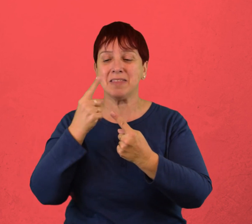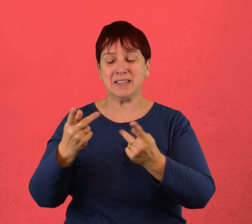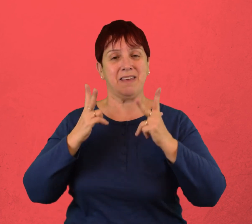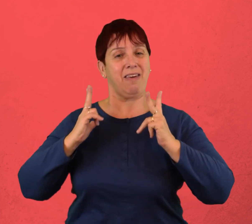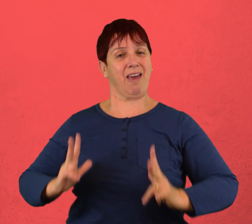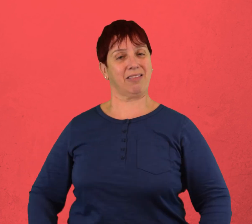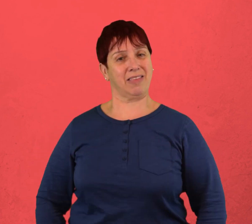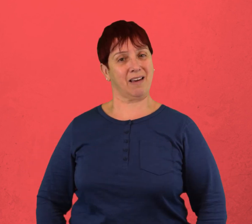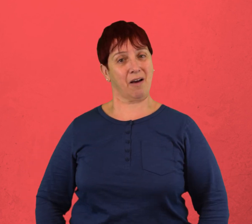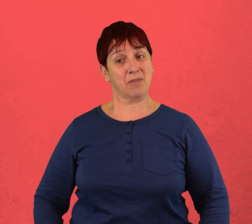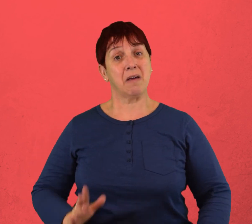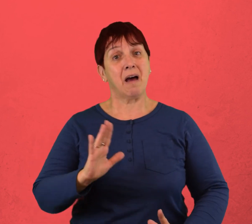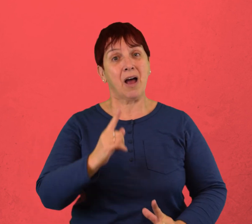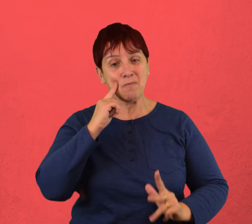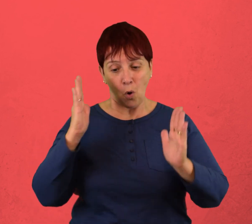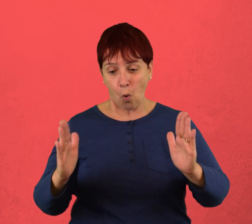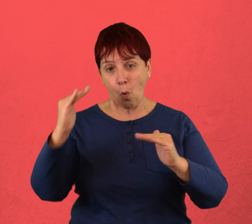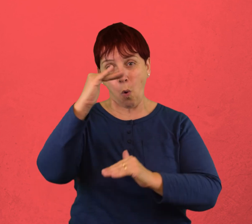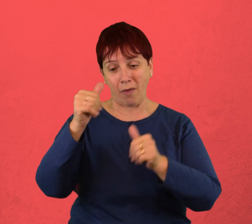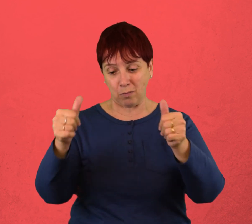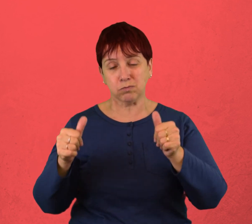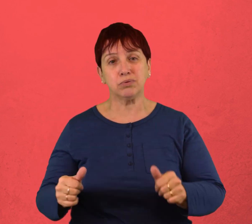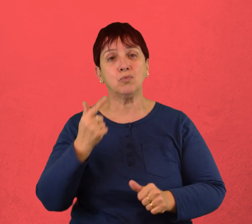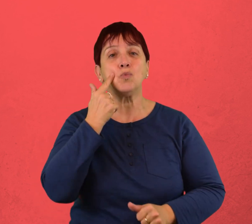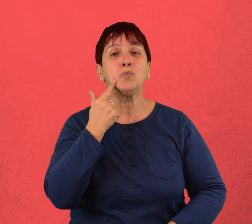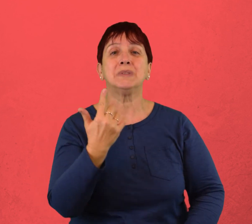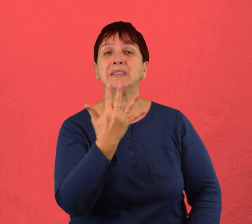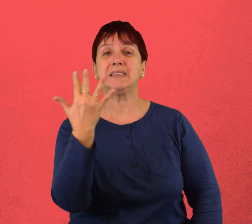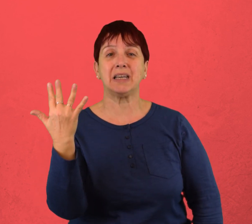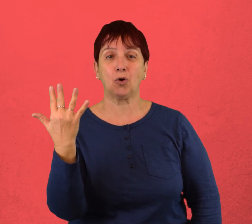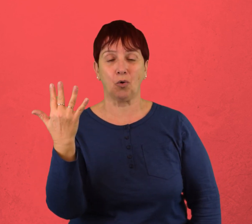Ver cuadro de la página 5 Gracias. Gracias.